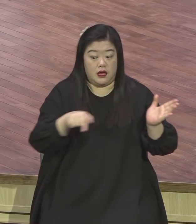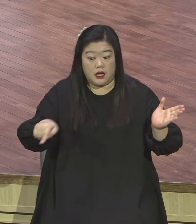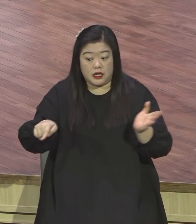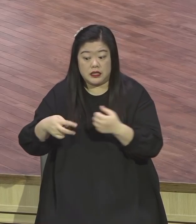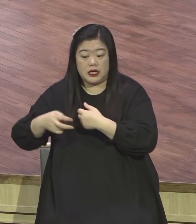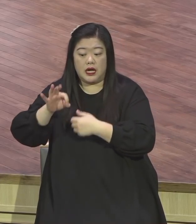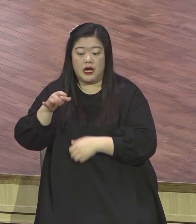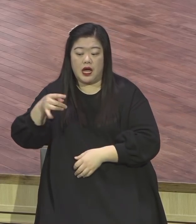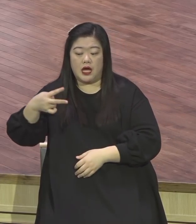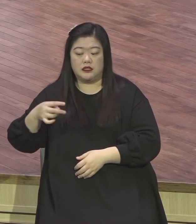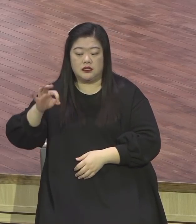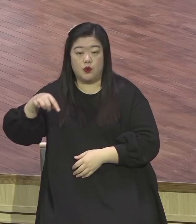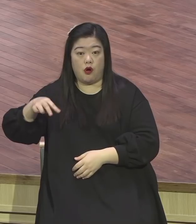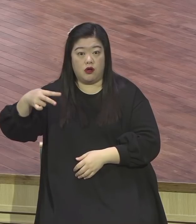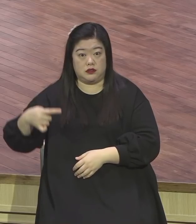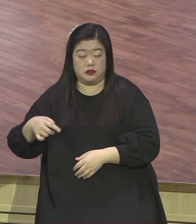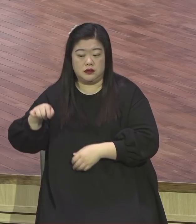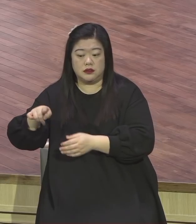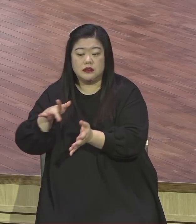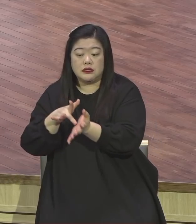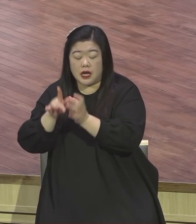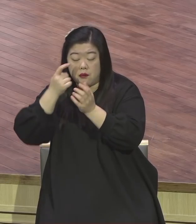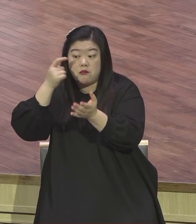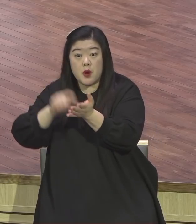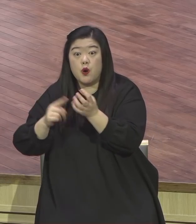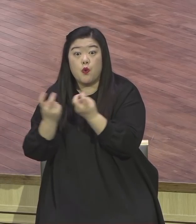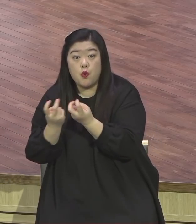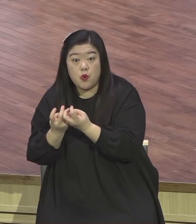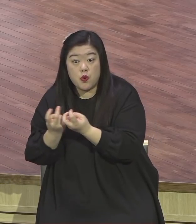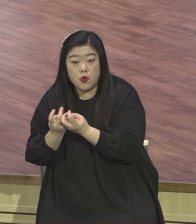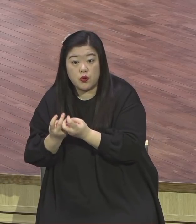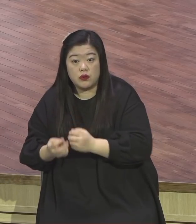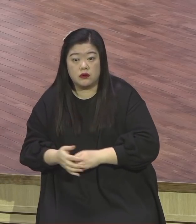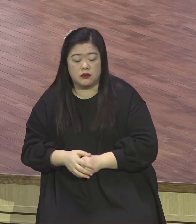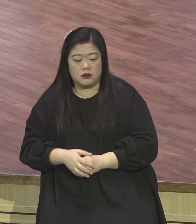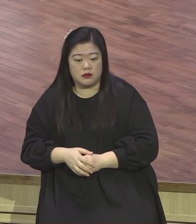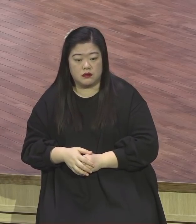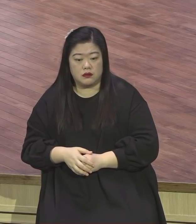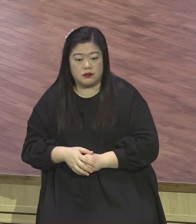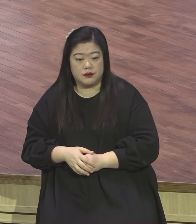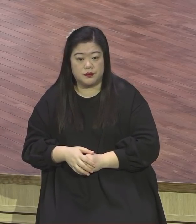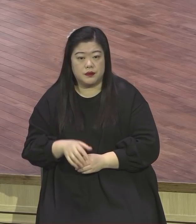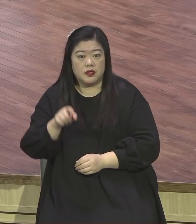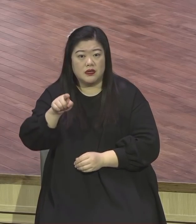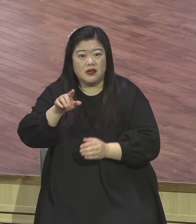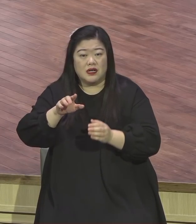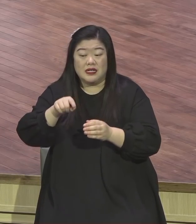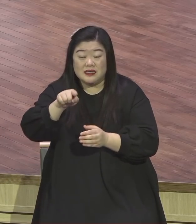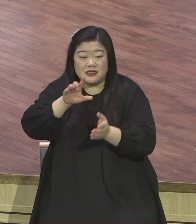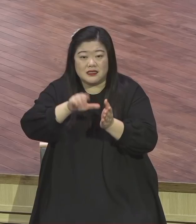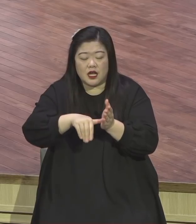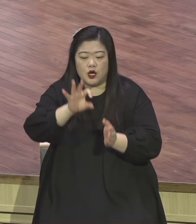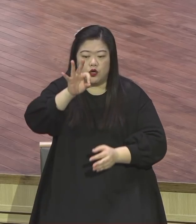바이러스에 의해서 우두라고 하는 급성전염병이